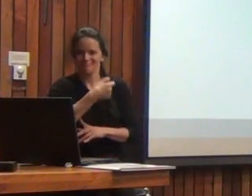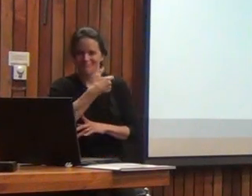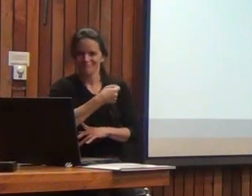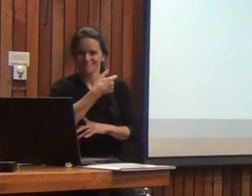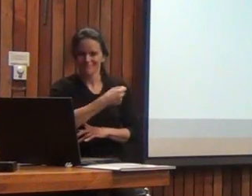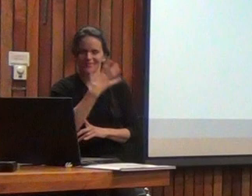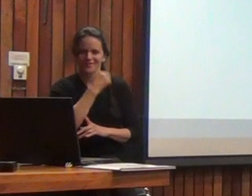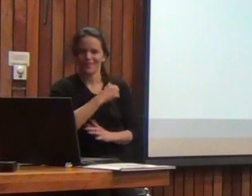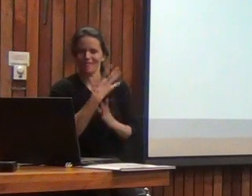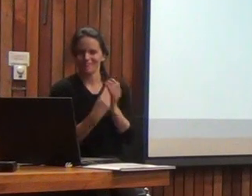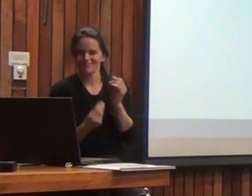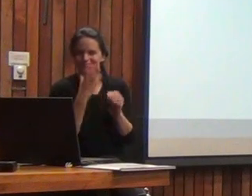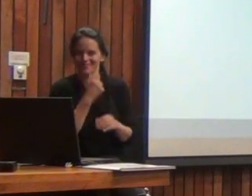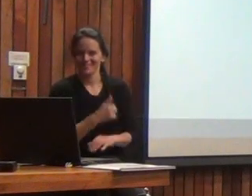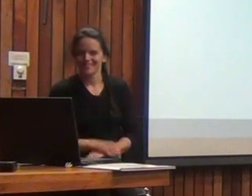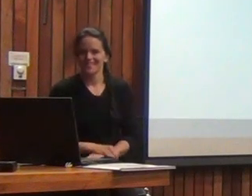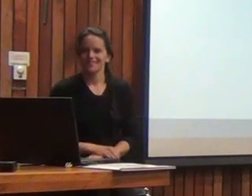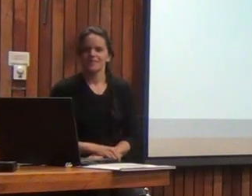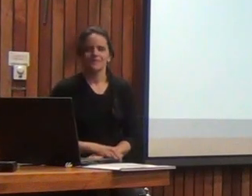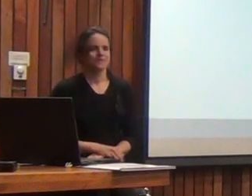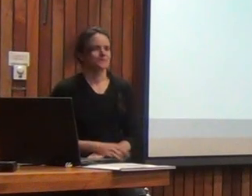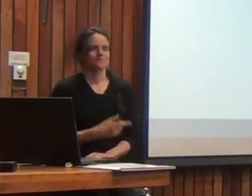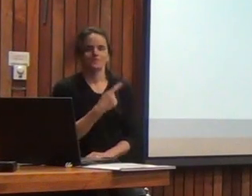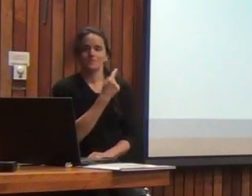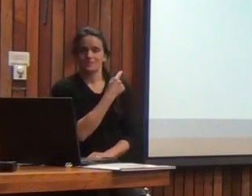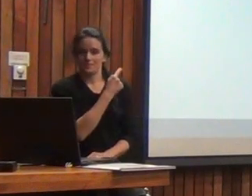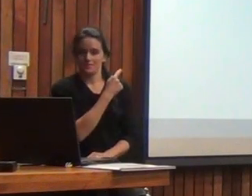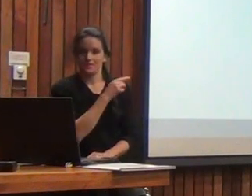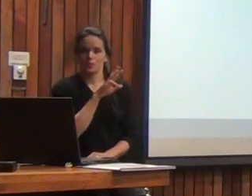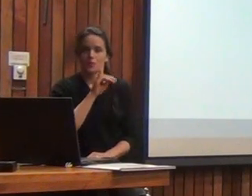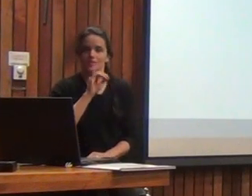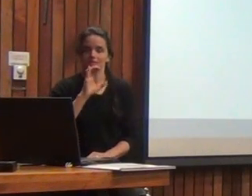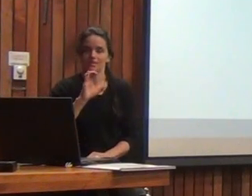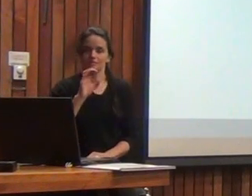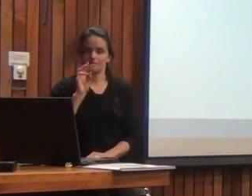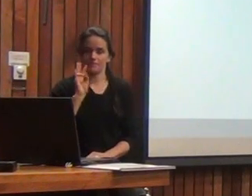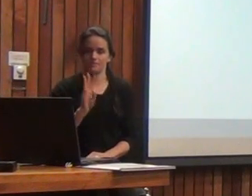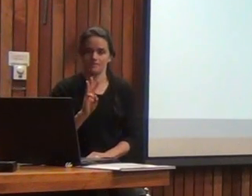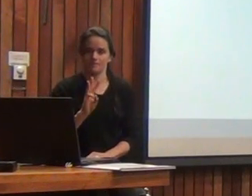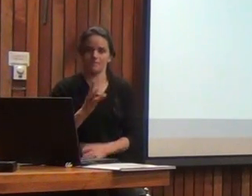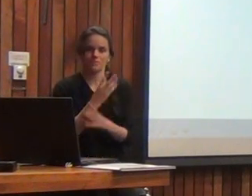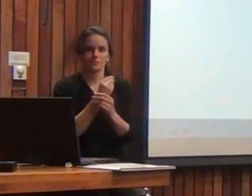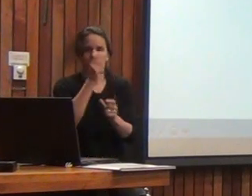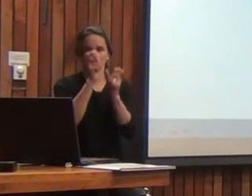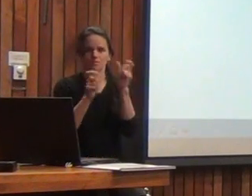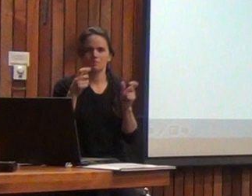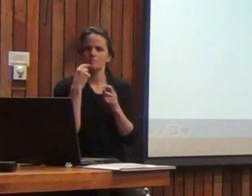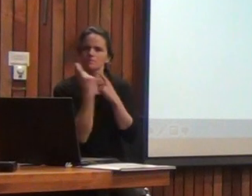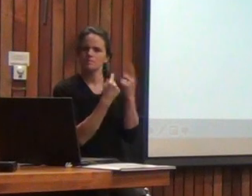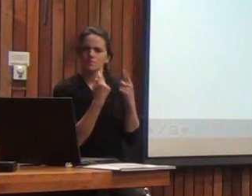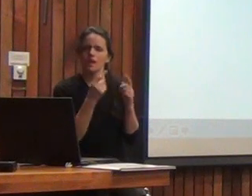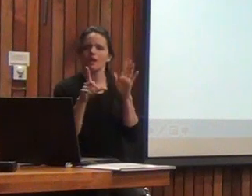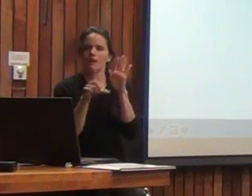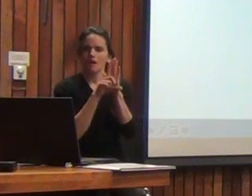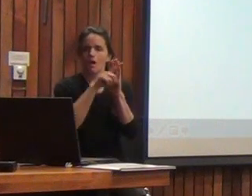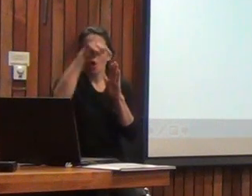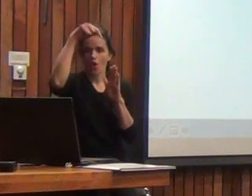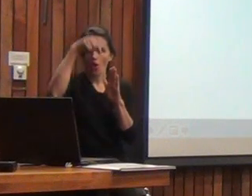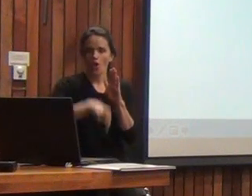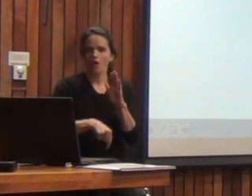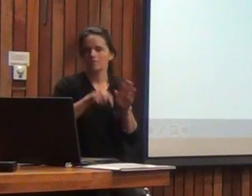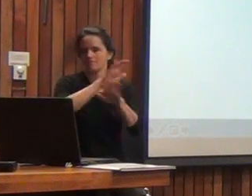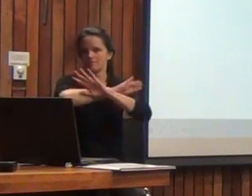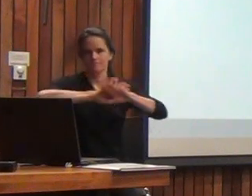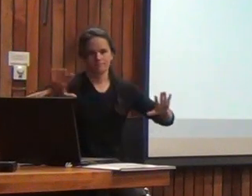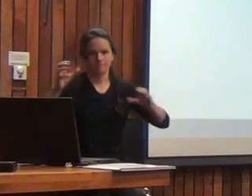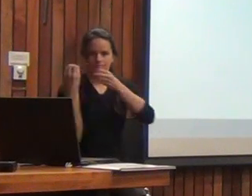Se resiste a irse. Porque han de saber ustedes que, ante muchas consultas, por ley, hoy día esto